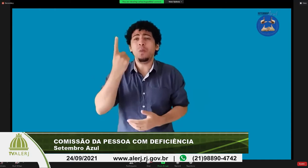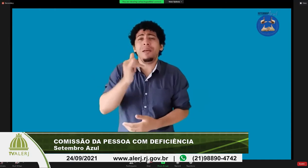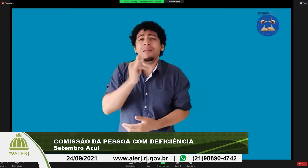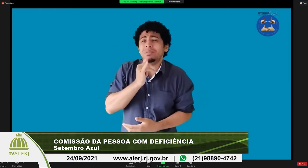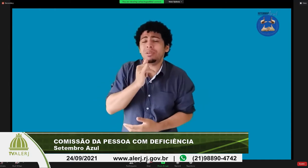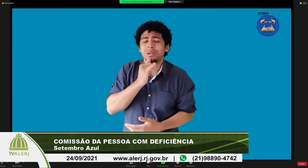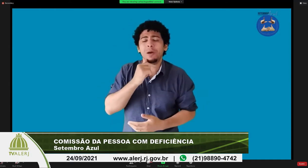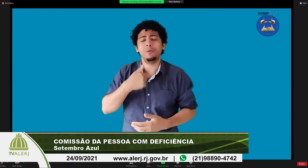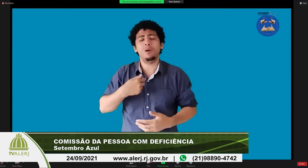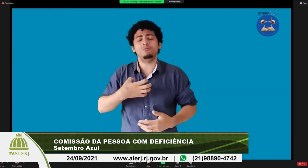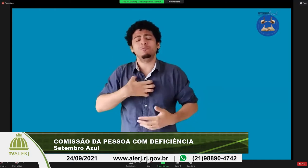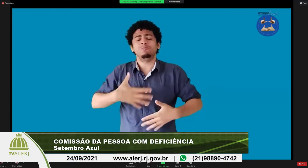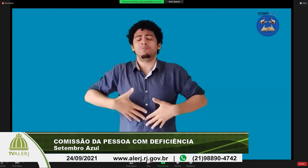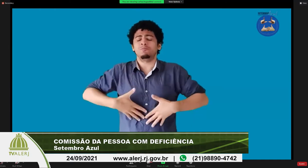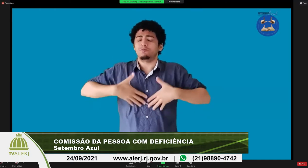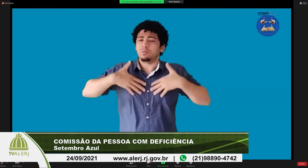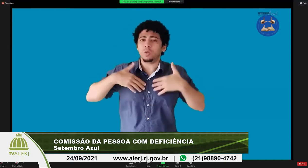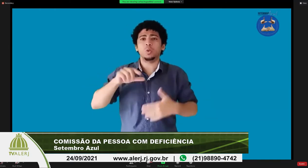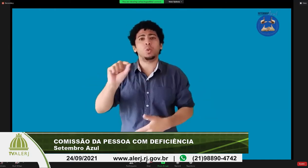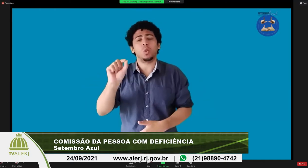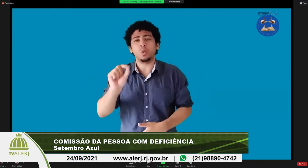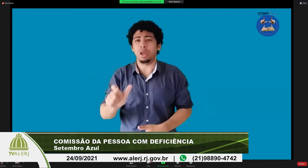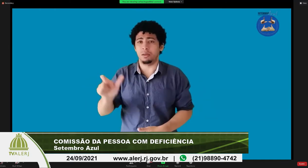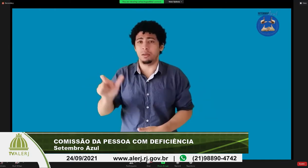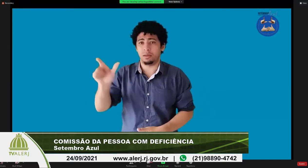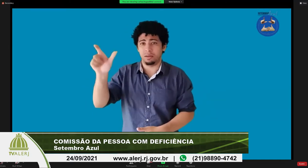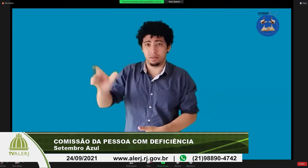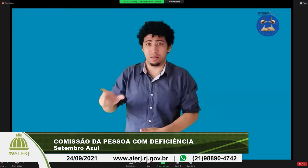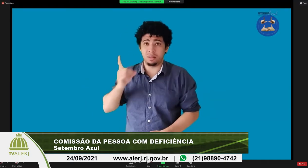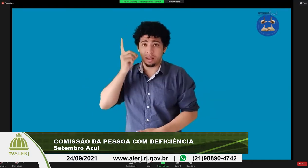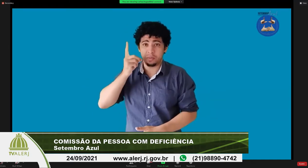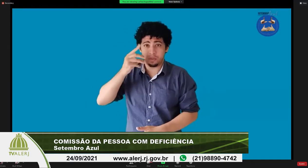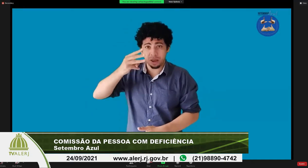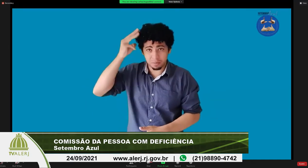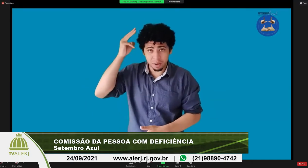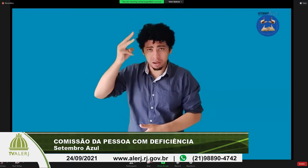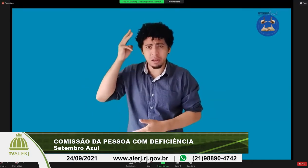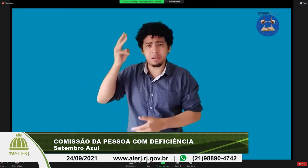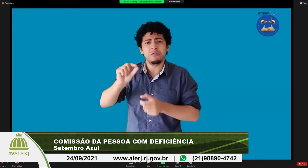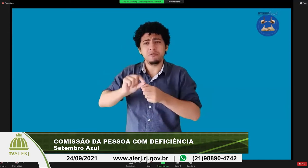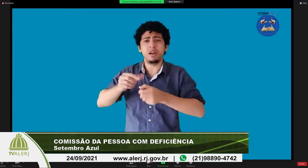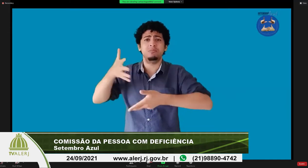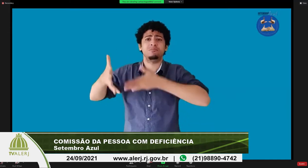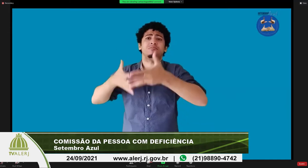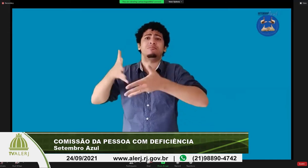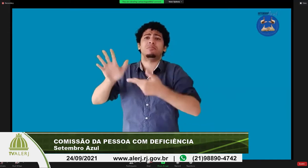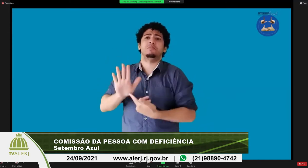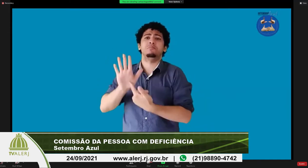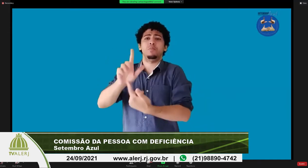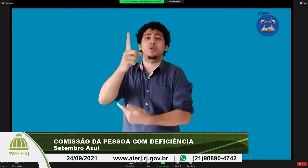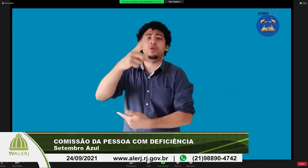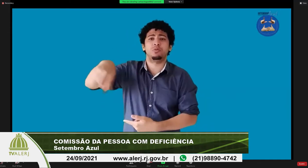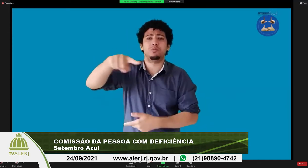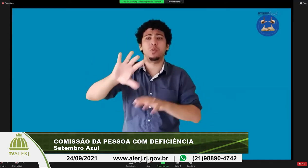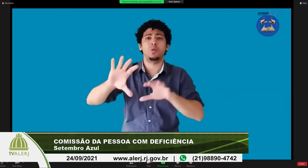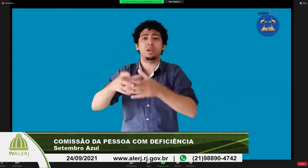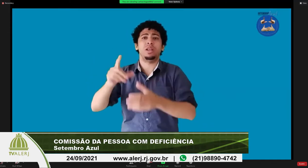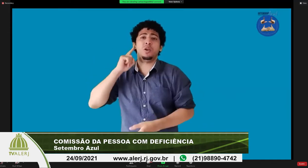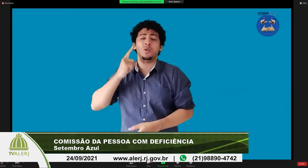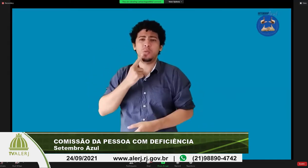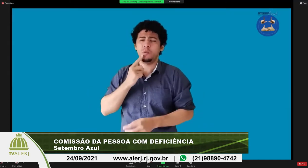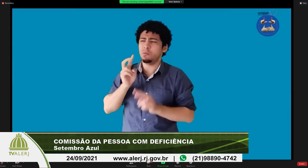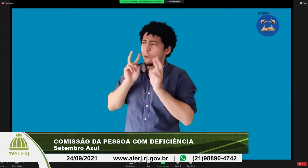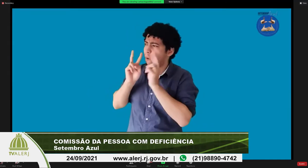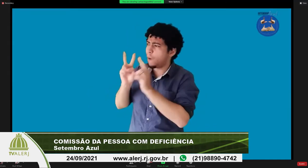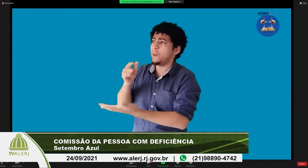isso eu sinto e eu pensei nessa questão então eu fico muito feliz que o deputado Marcelo Cabriereiro ele fez